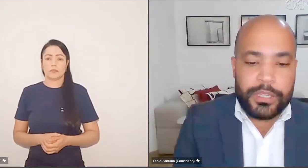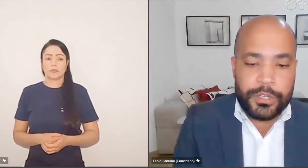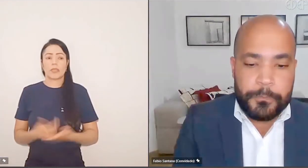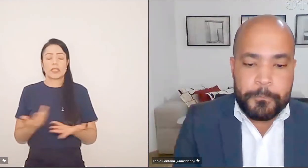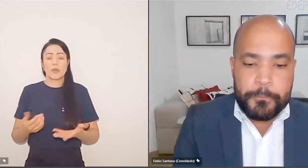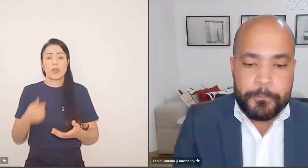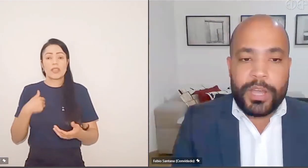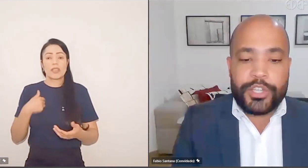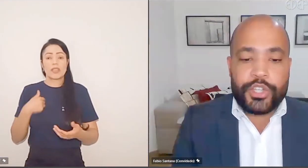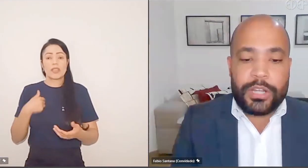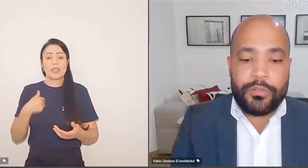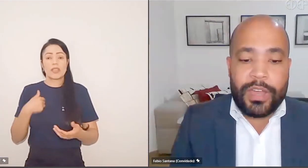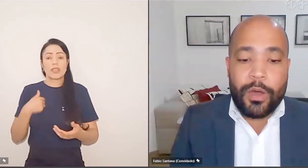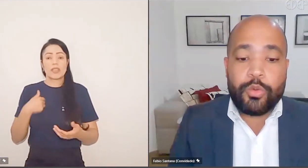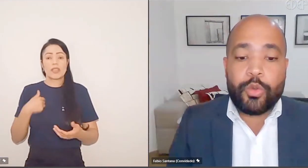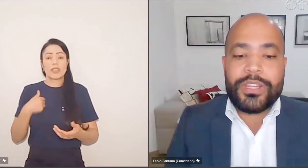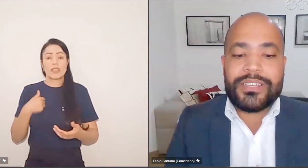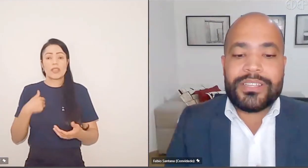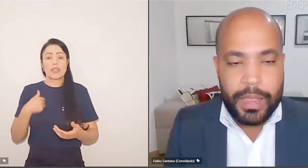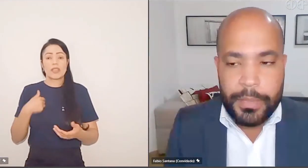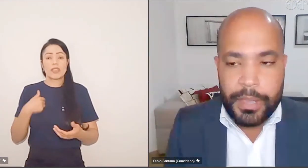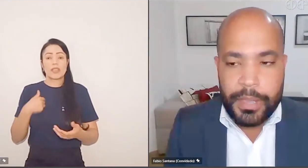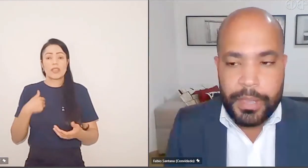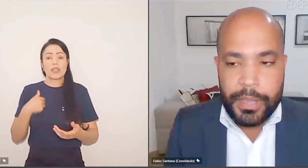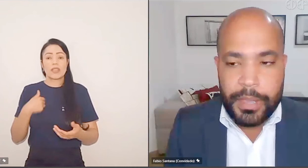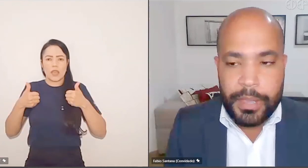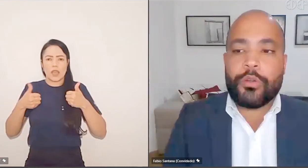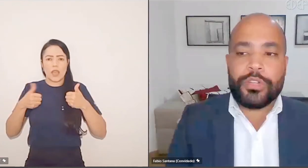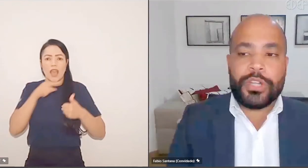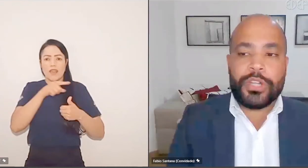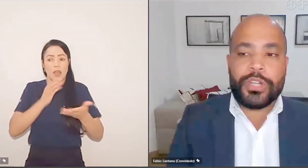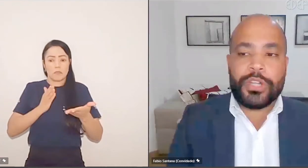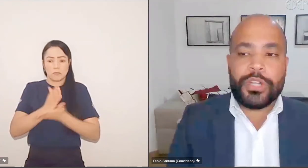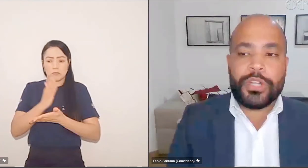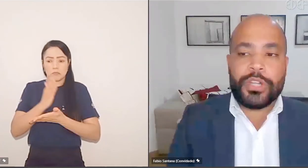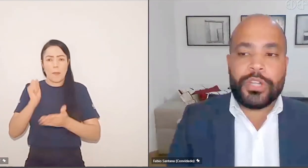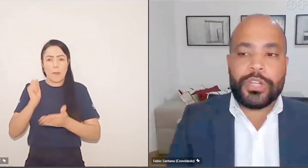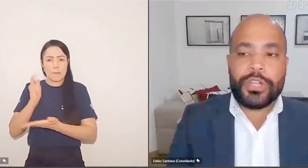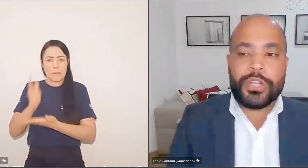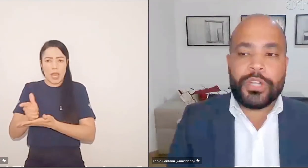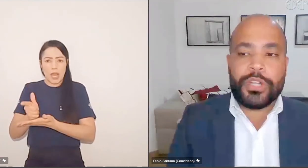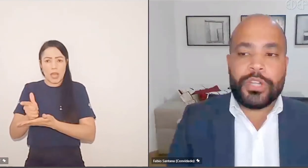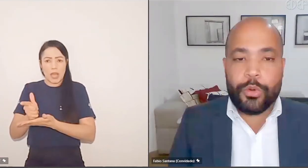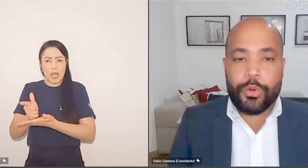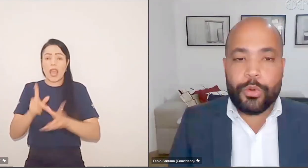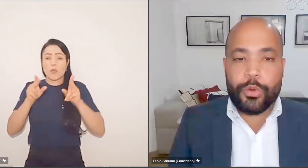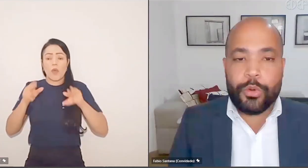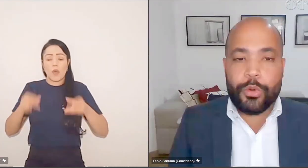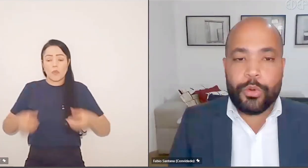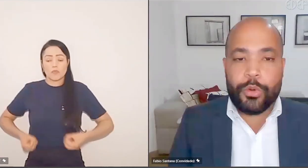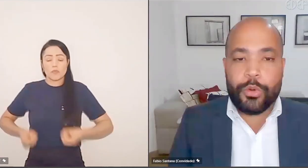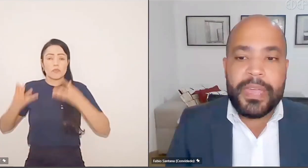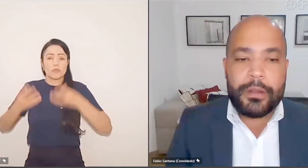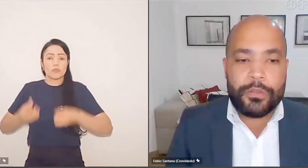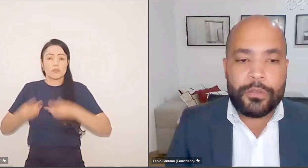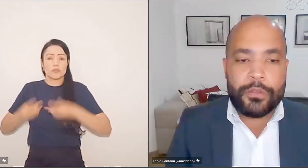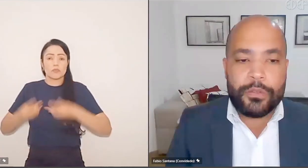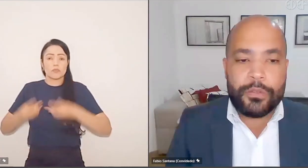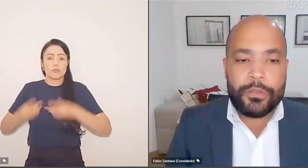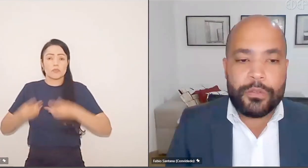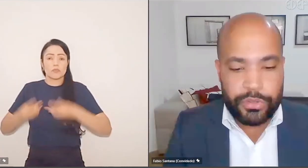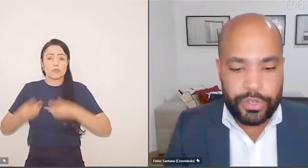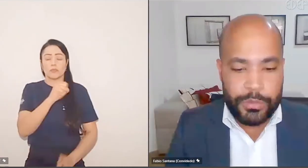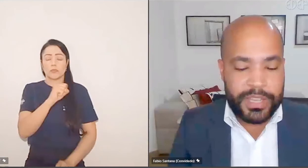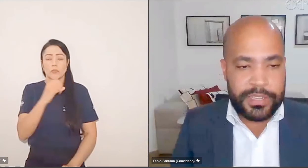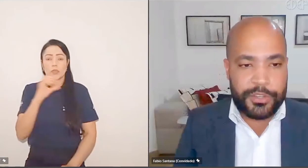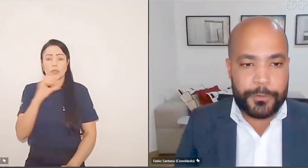o sequestro de bens e o magistrado vai autorizar esse pagamento, ele se torna um ordenador de despesas, como diz o artigo 80, parágrafo 1º